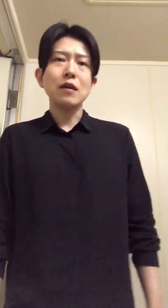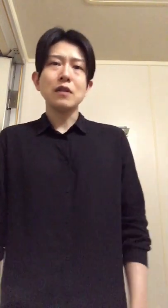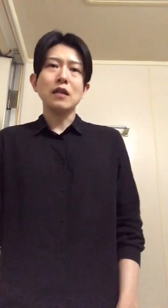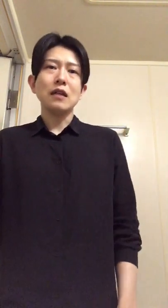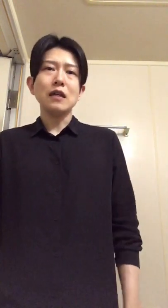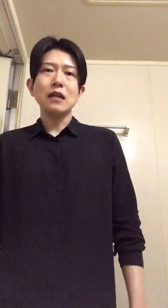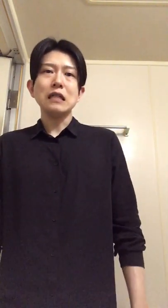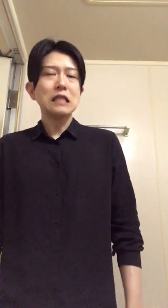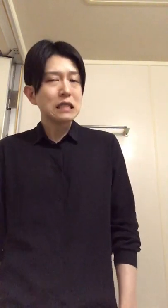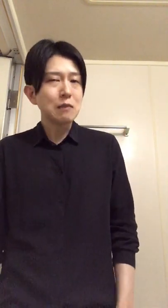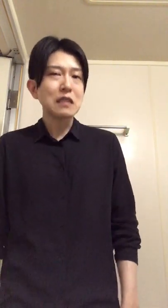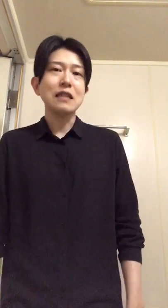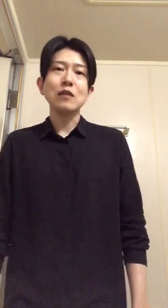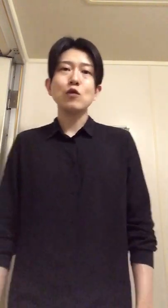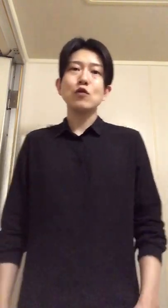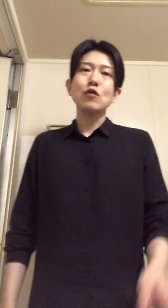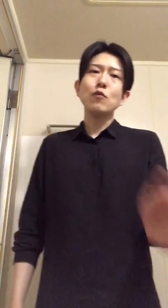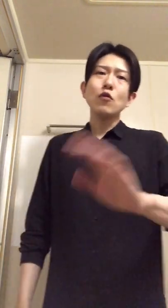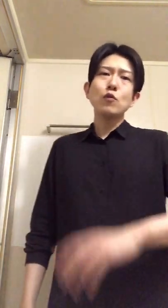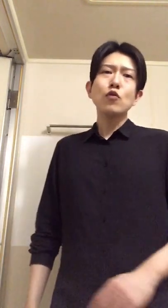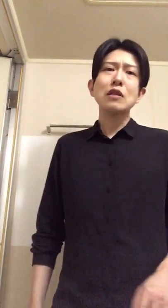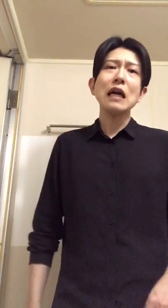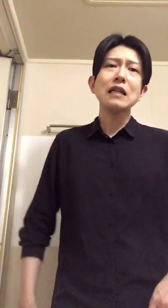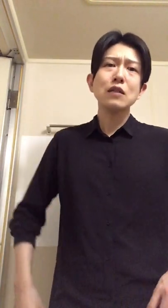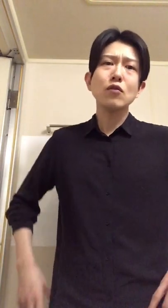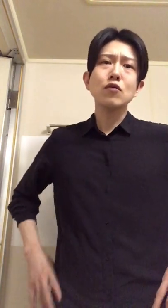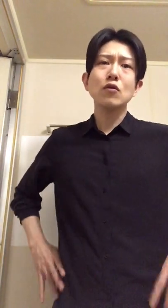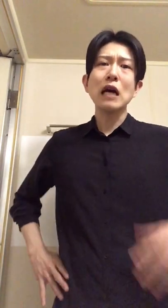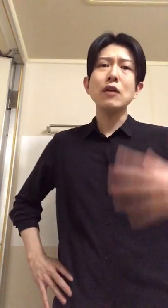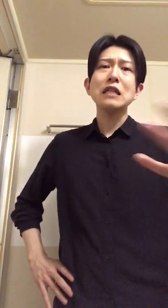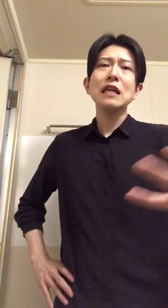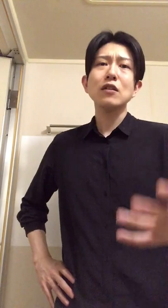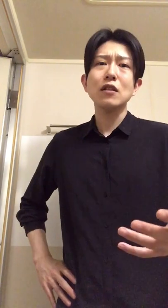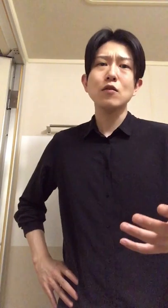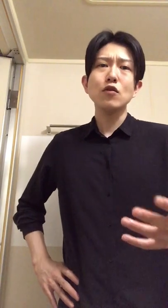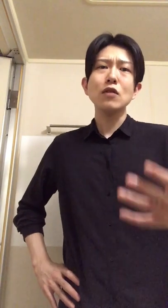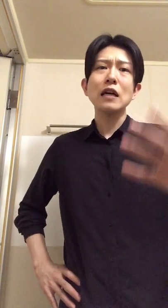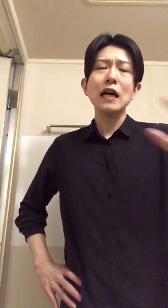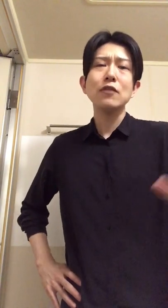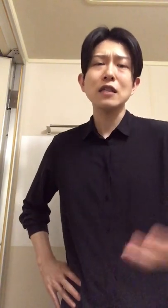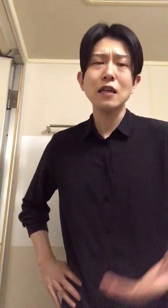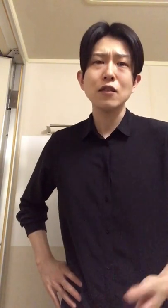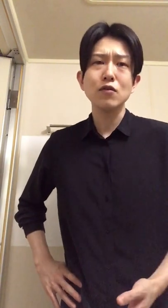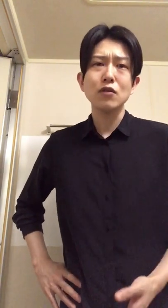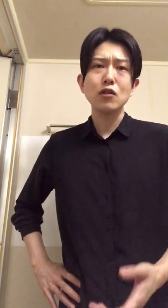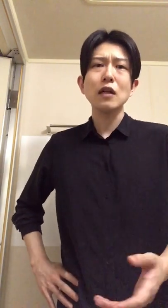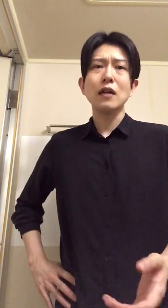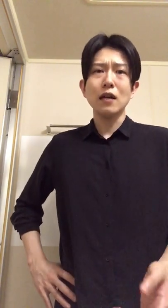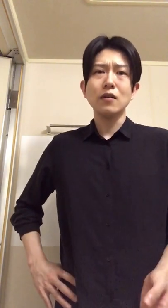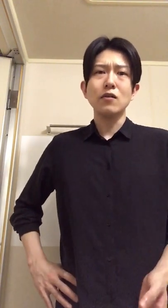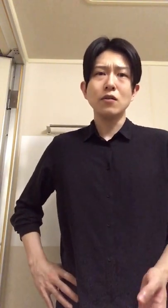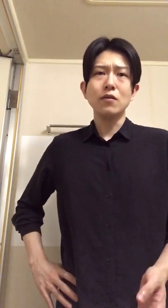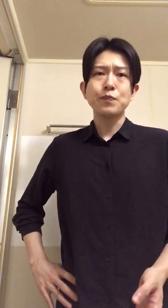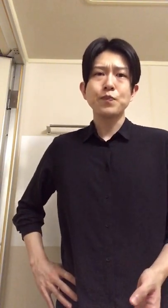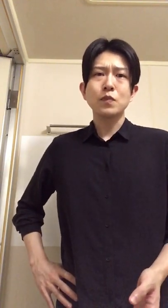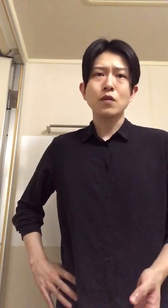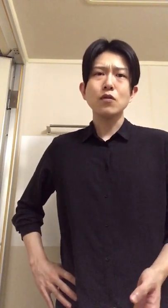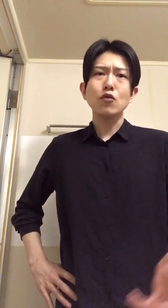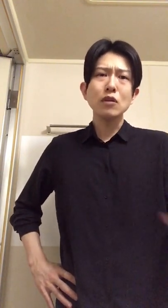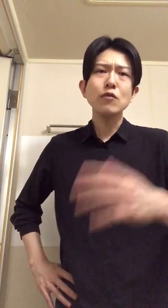みたいなみたいなちょっとそれももったいないそういうのいう変える気ないって世の中変える気ないってのと一緒だからうんどうでも